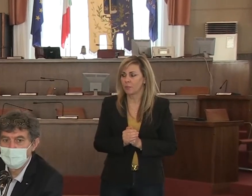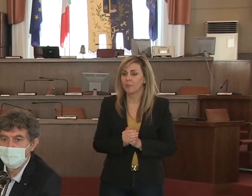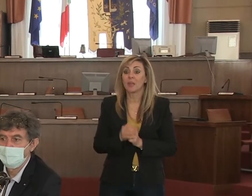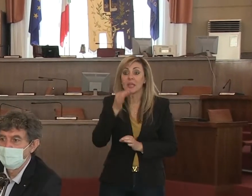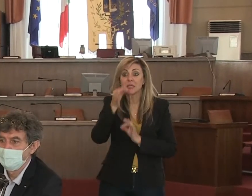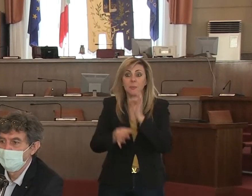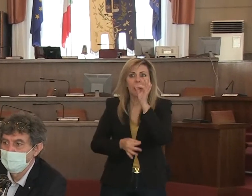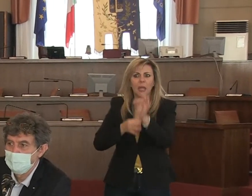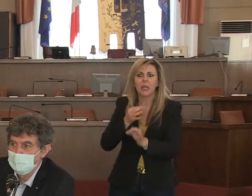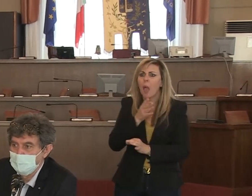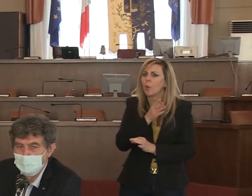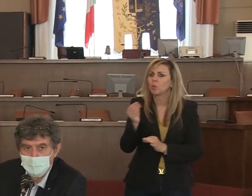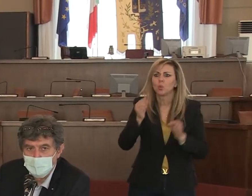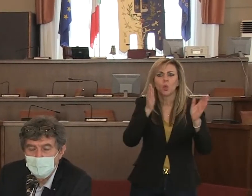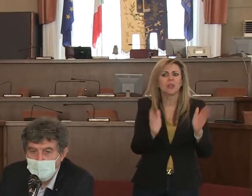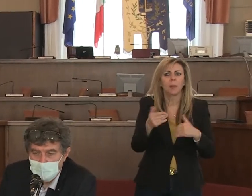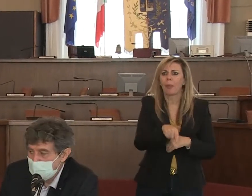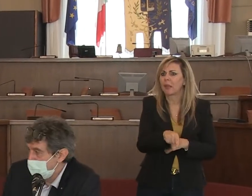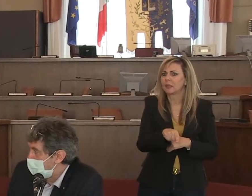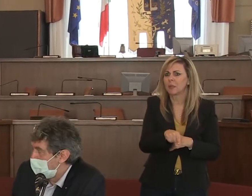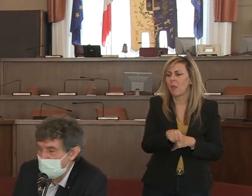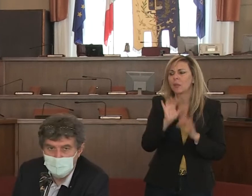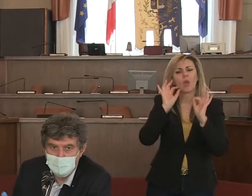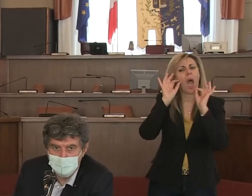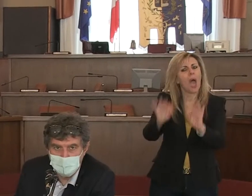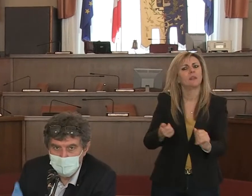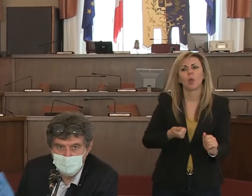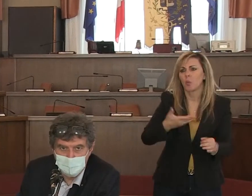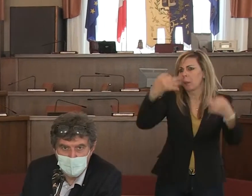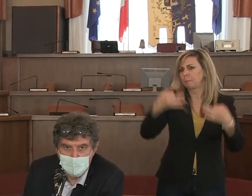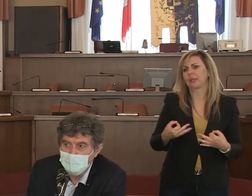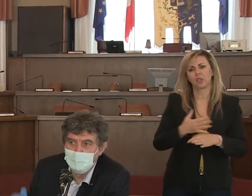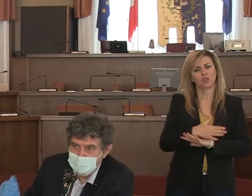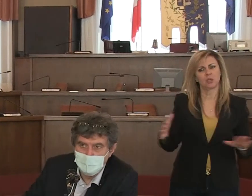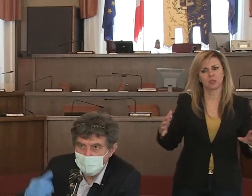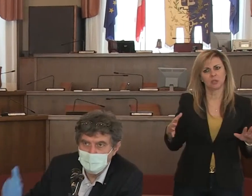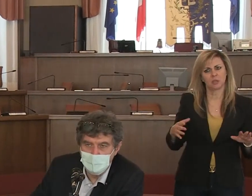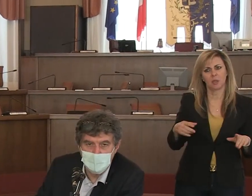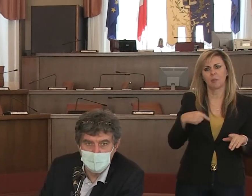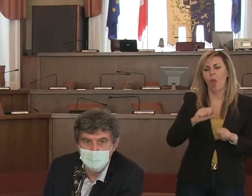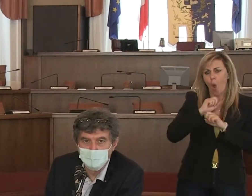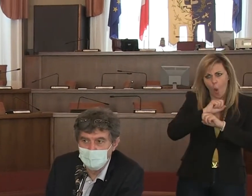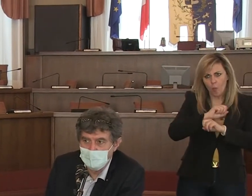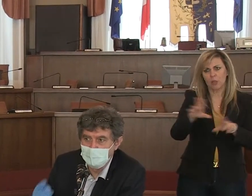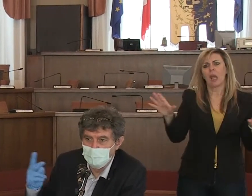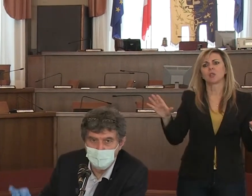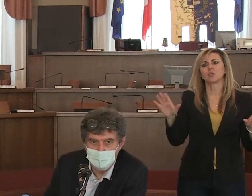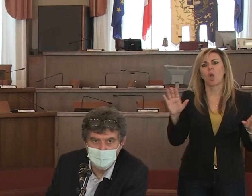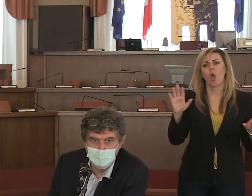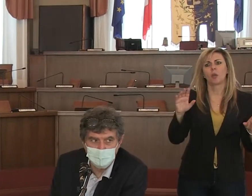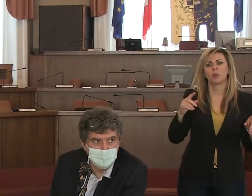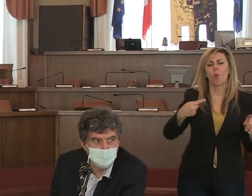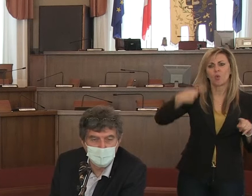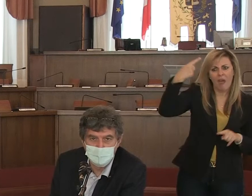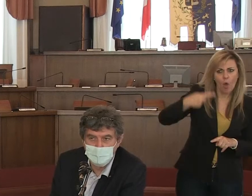Spieghiamo tutto dal dipartimento. Dopodiché esatto a breve il dipartimento farà l'ennesima quotidiana a volte anche due volte